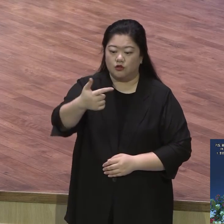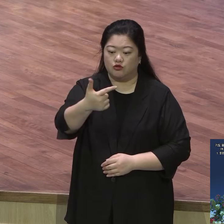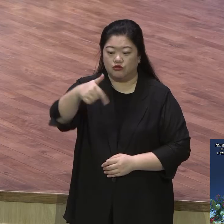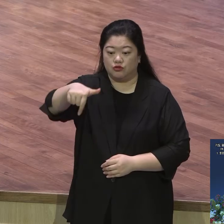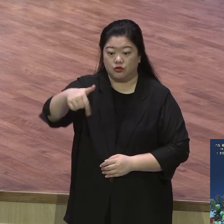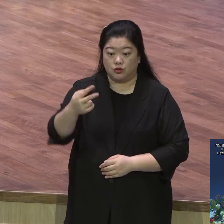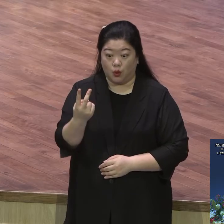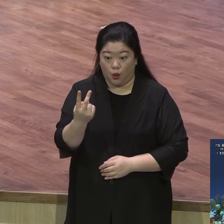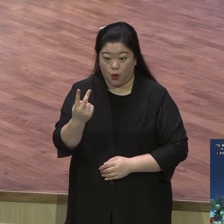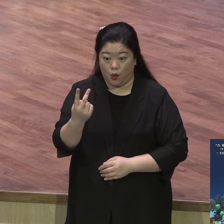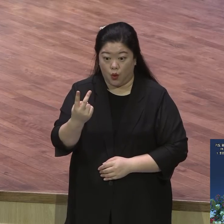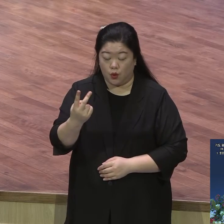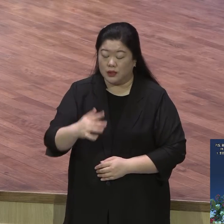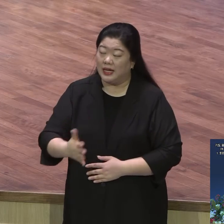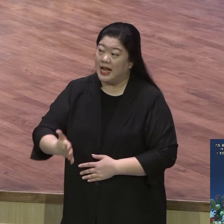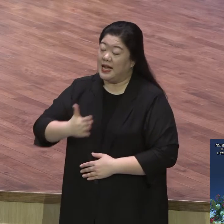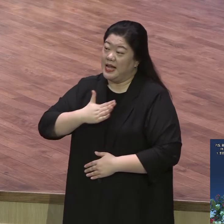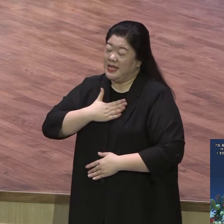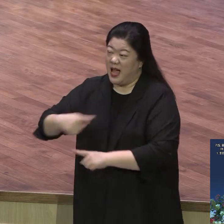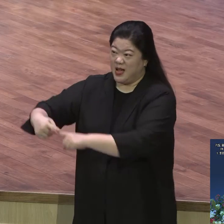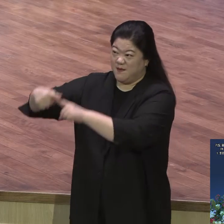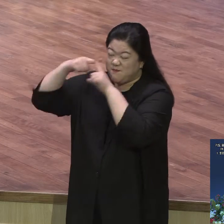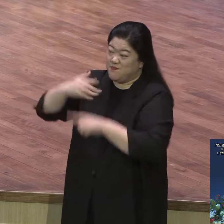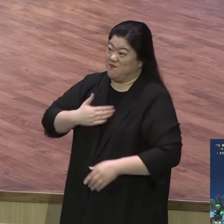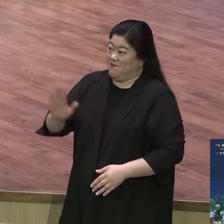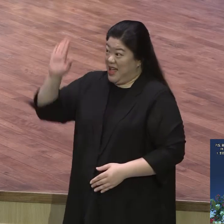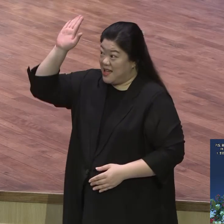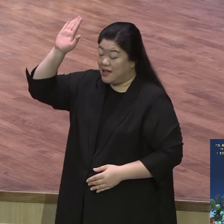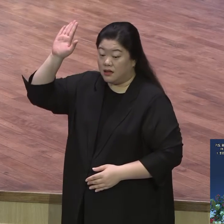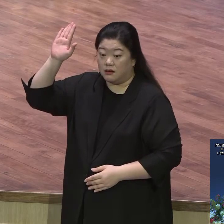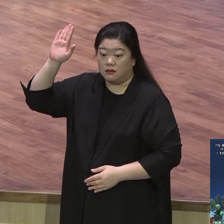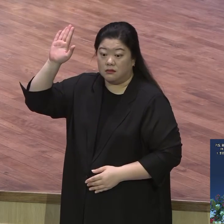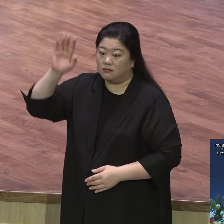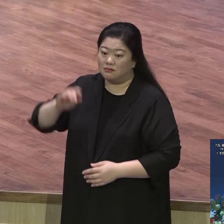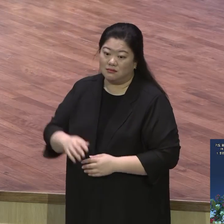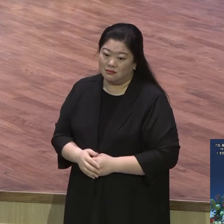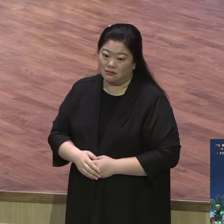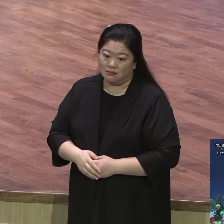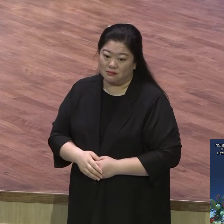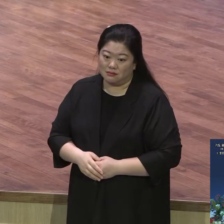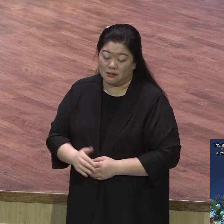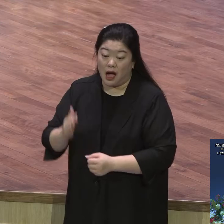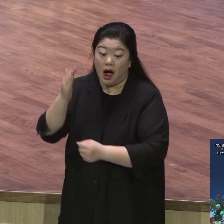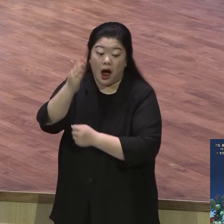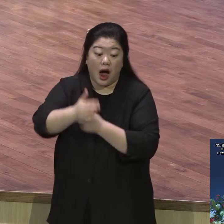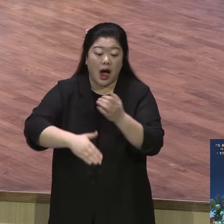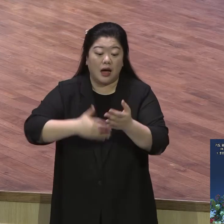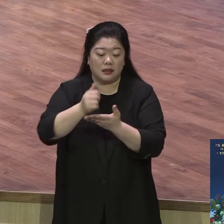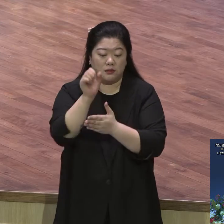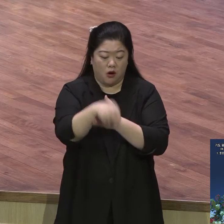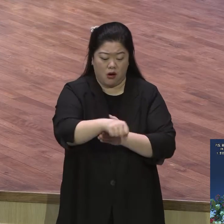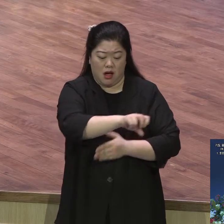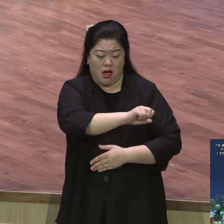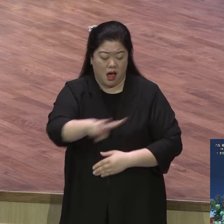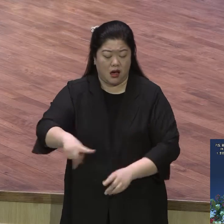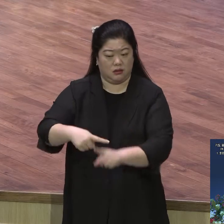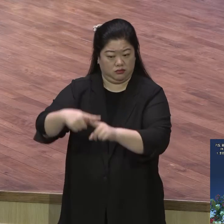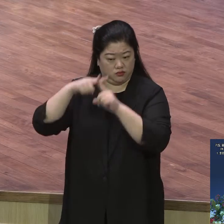하나님 하게 하시면 할 수 있어요 성령 충만하면 사자밥도 되고 사자국도 들어가고 구리도 들어가고 불풍상에